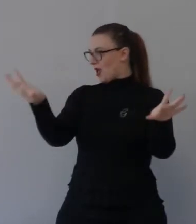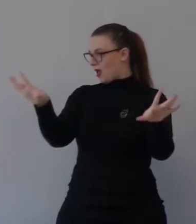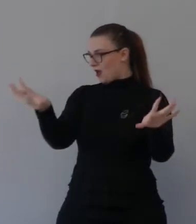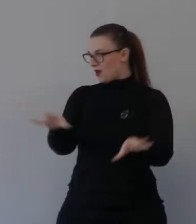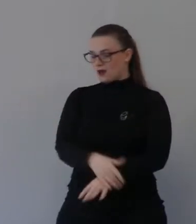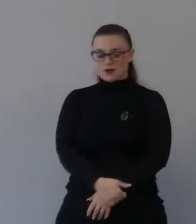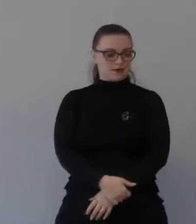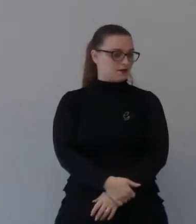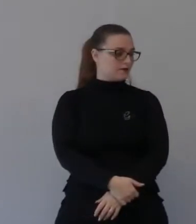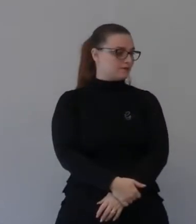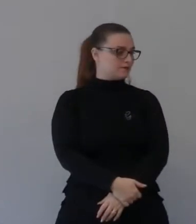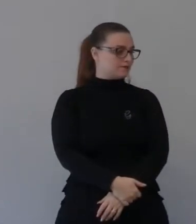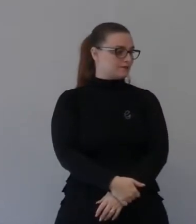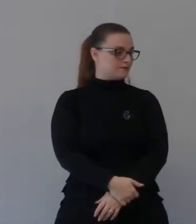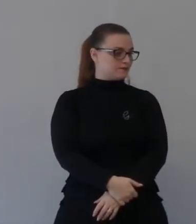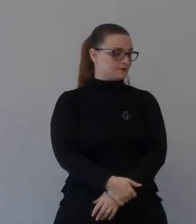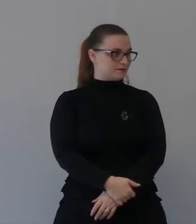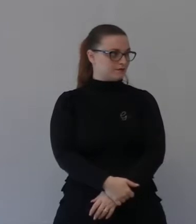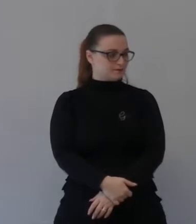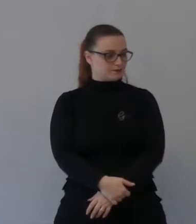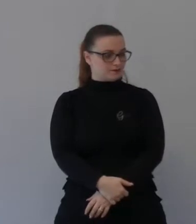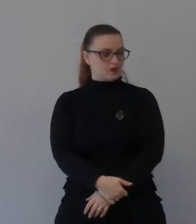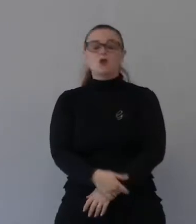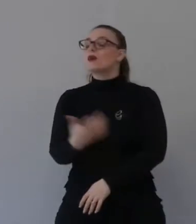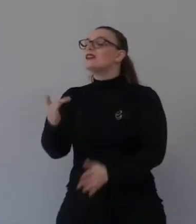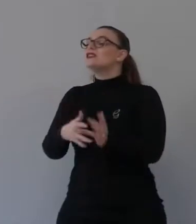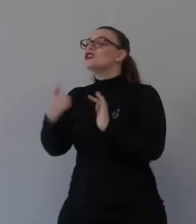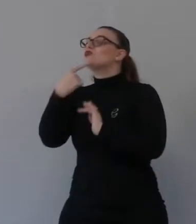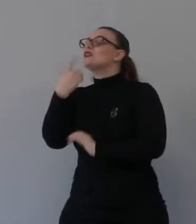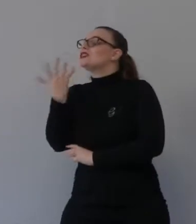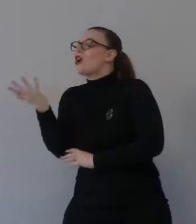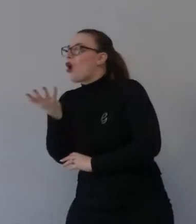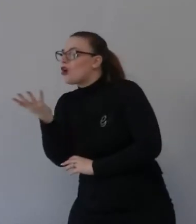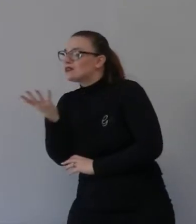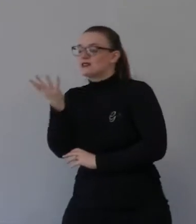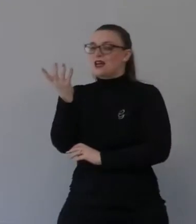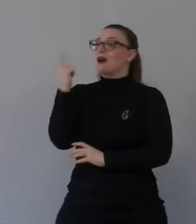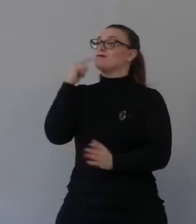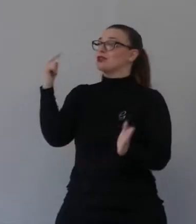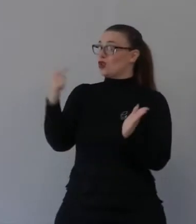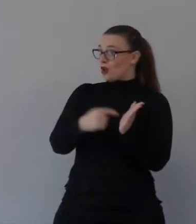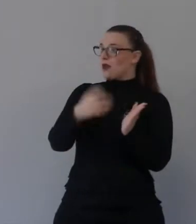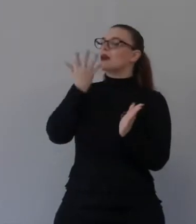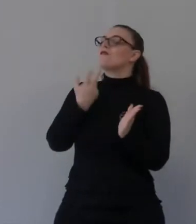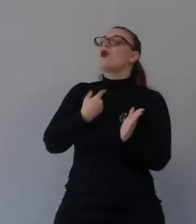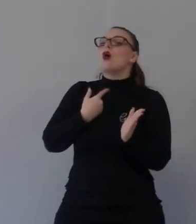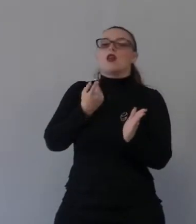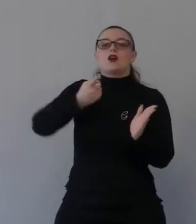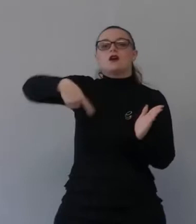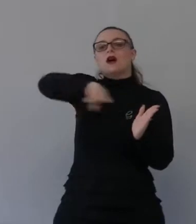dentro e fuori lo vedranno gli altri perché il versetto dice che cosa avremo sul capo